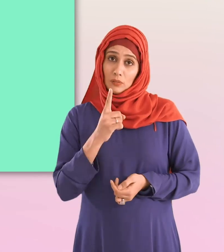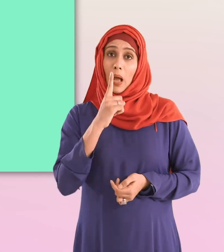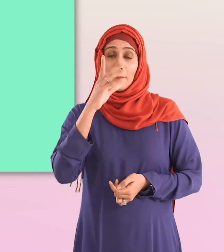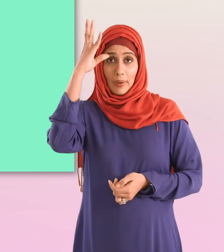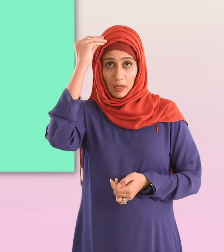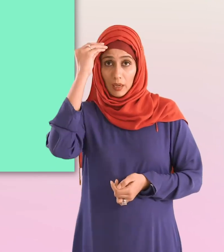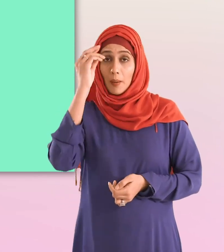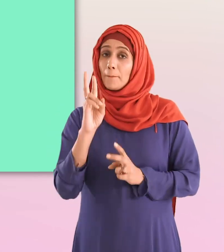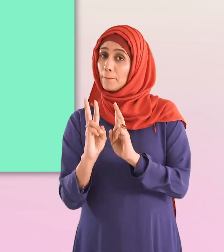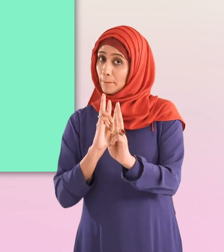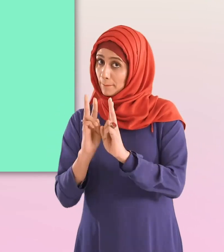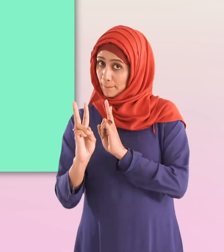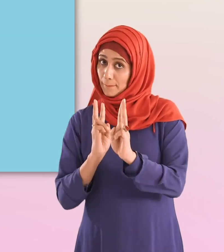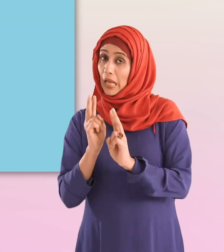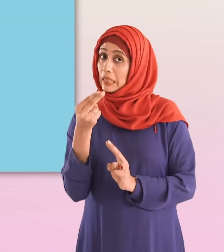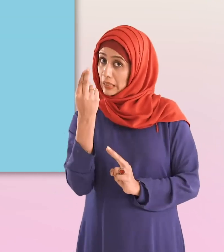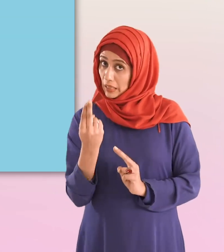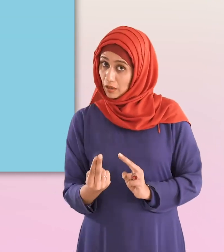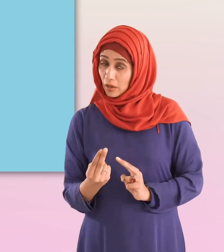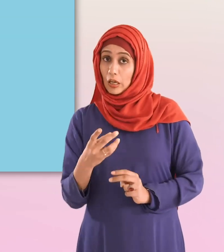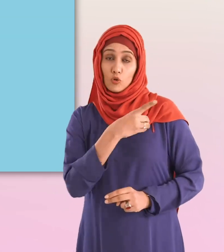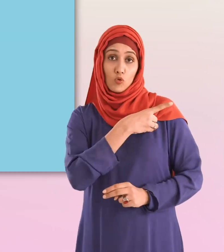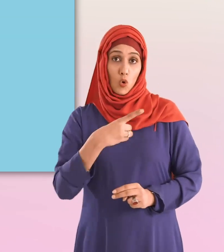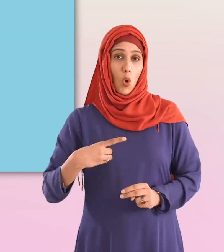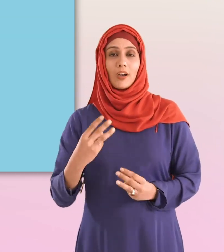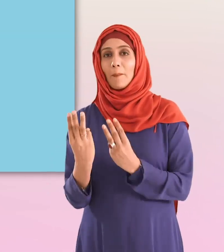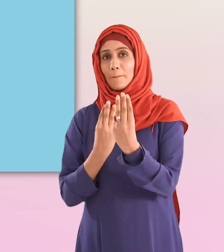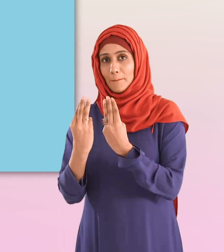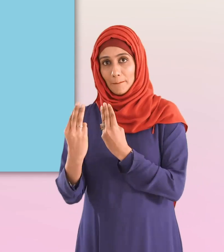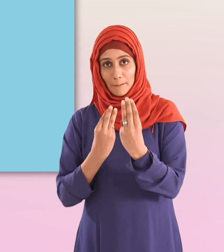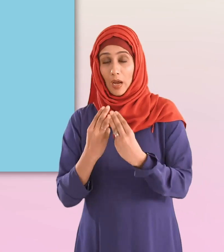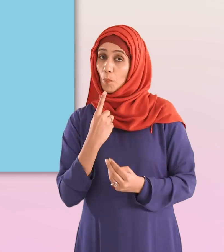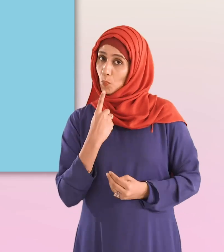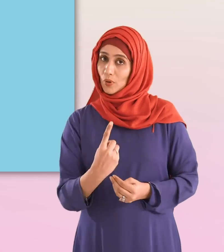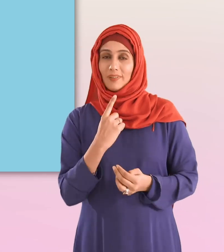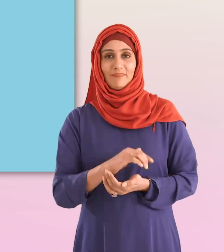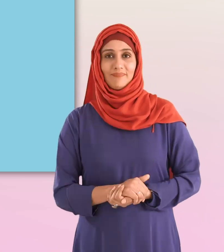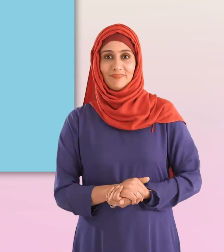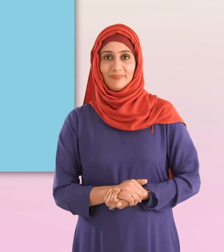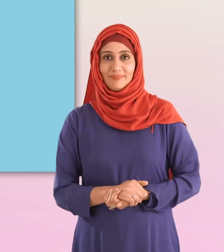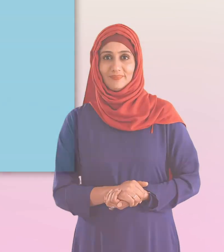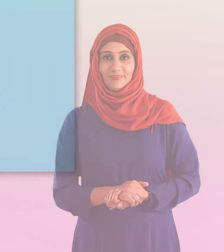ہیں تو اپنی والدہ سے اس بارے میں بات کریں اور ڈاکٹر سے مشورہ کرنے کو کہیں